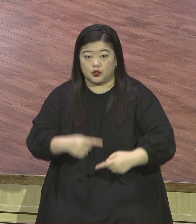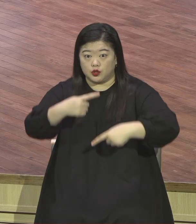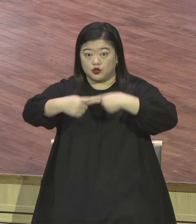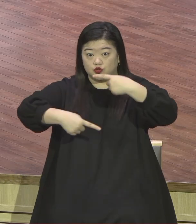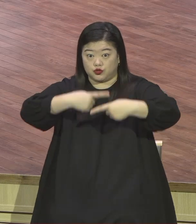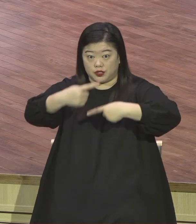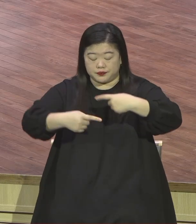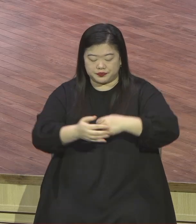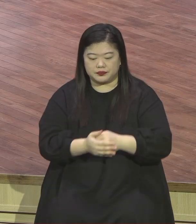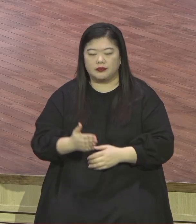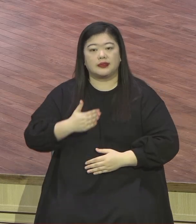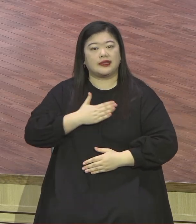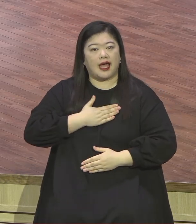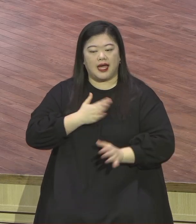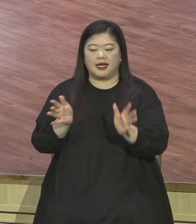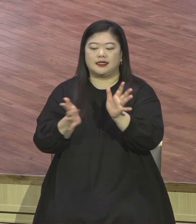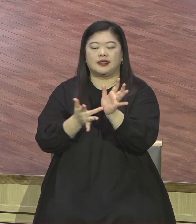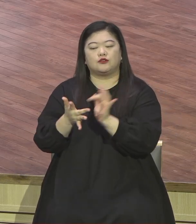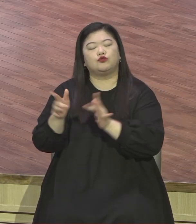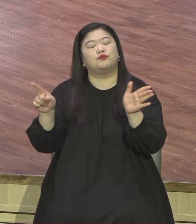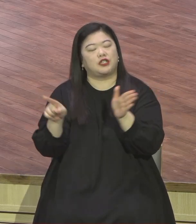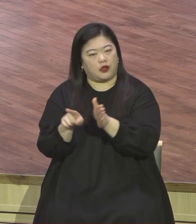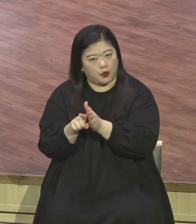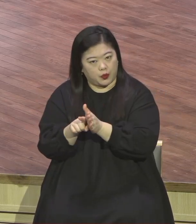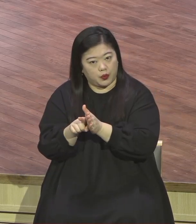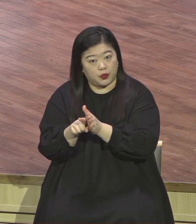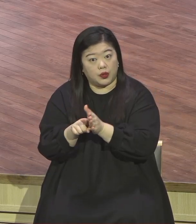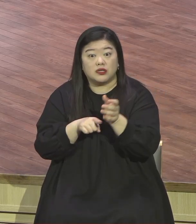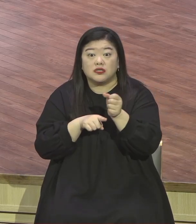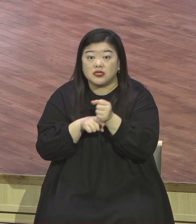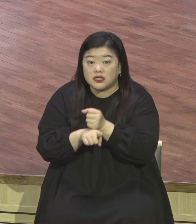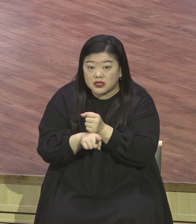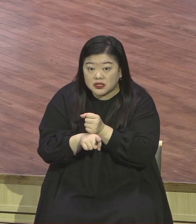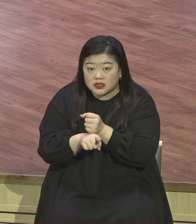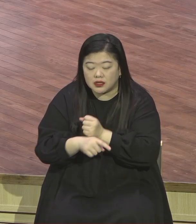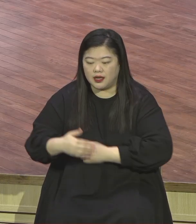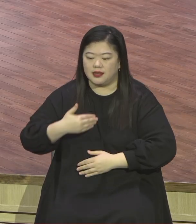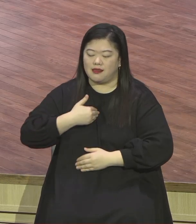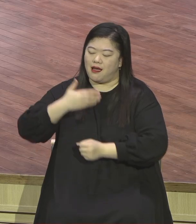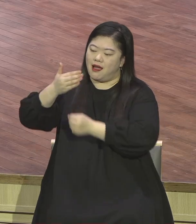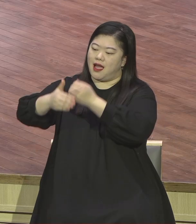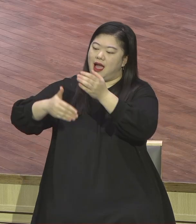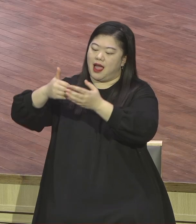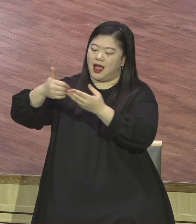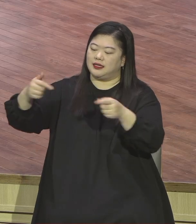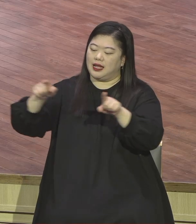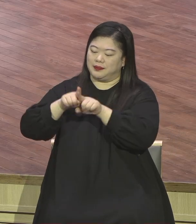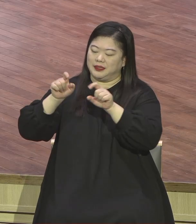성탄의 주인이다 인마누엘의 비밀을 안다 끝난 사람이에요 그 사람